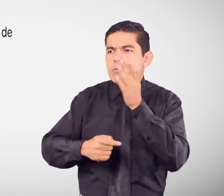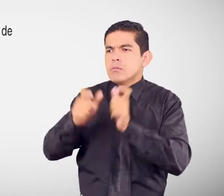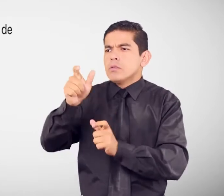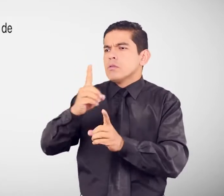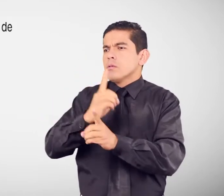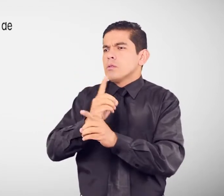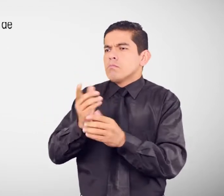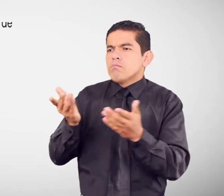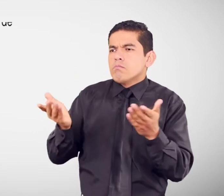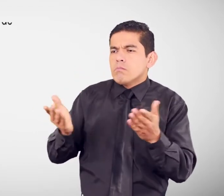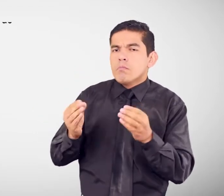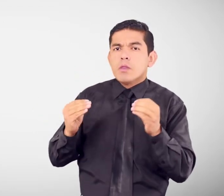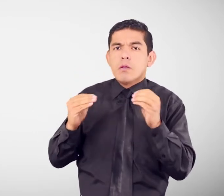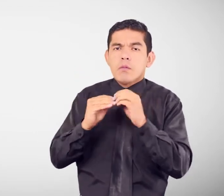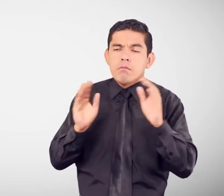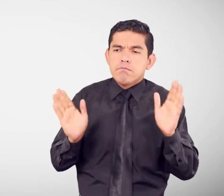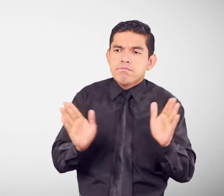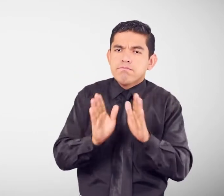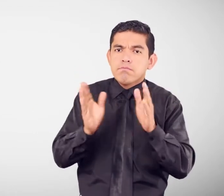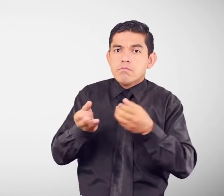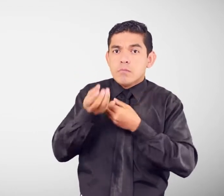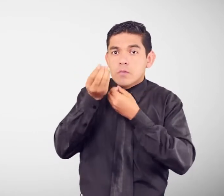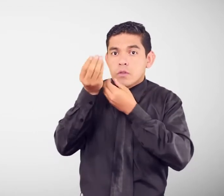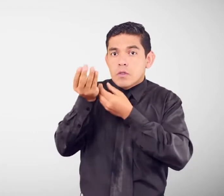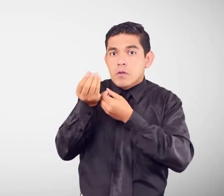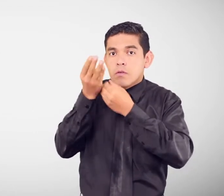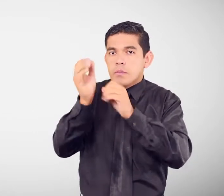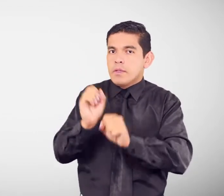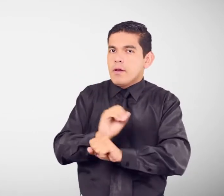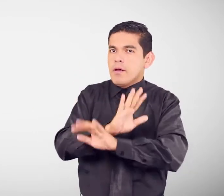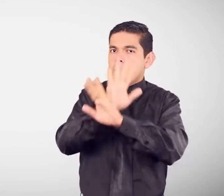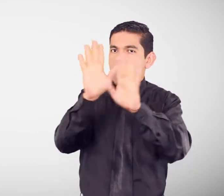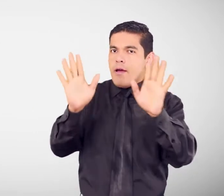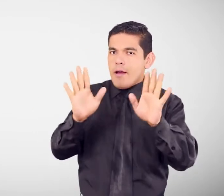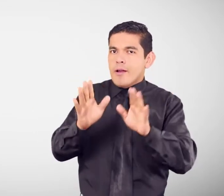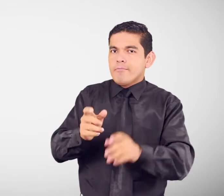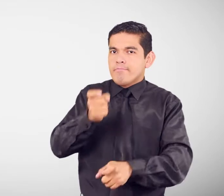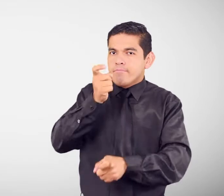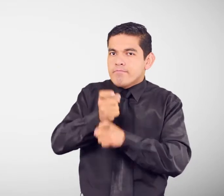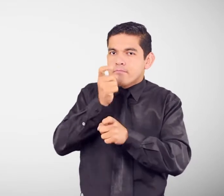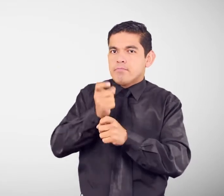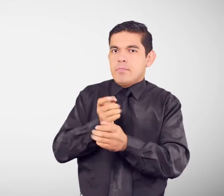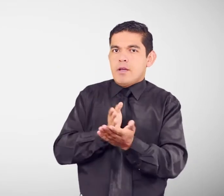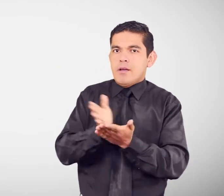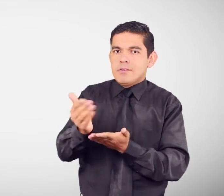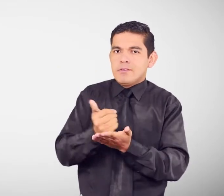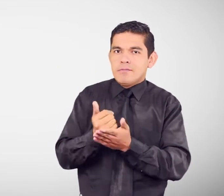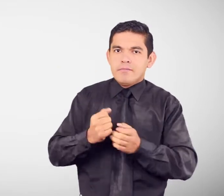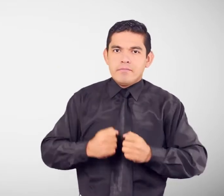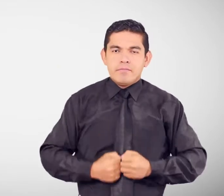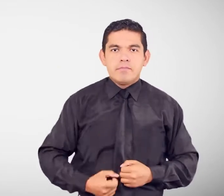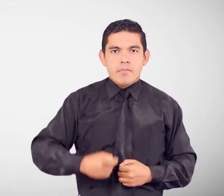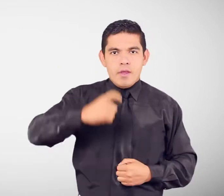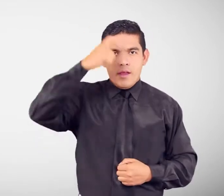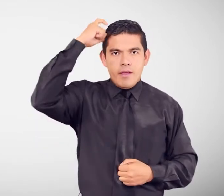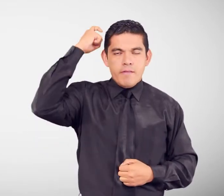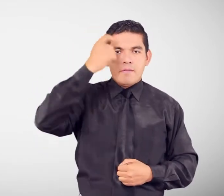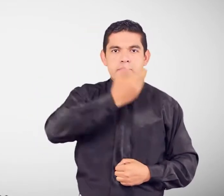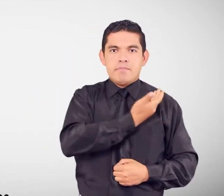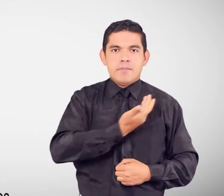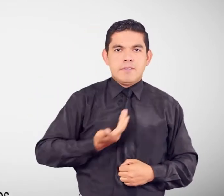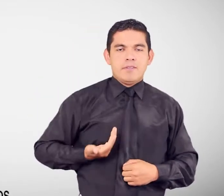discapacidades y de fomentar una información clara, precisa y accesible. Javier Torres,